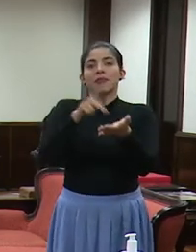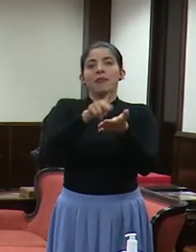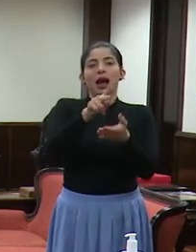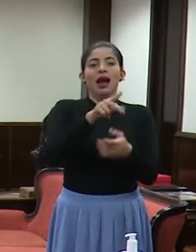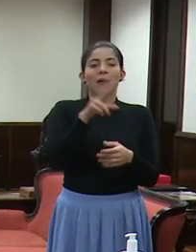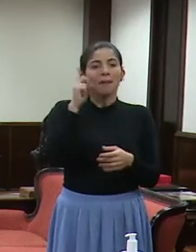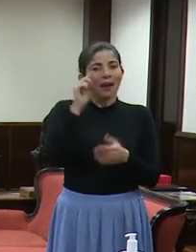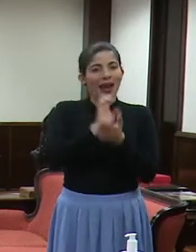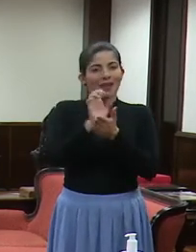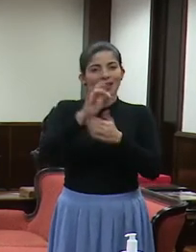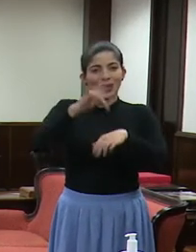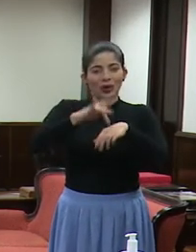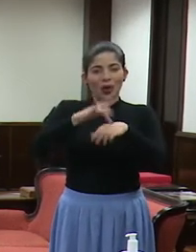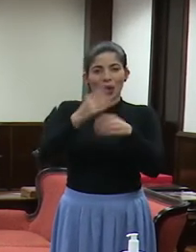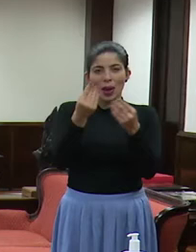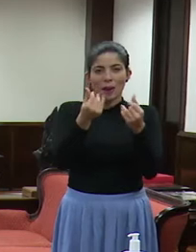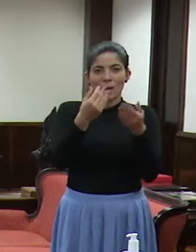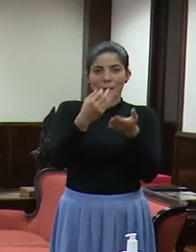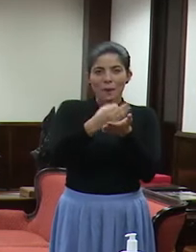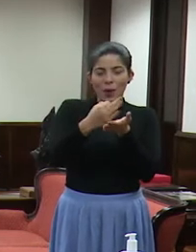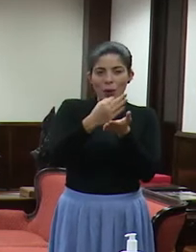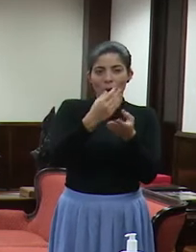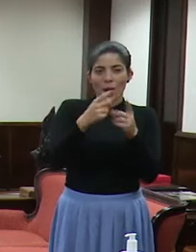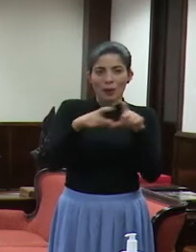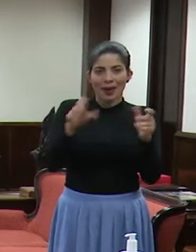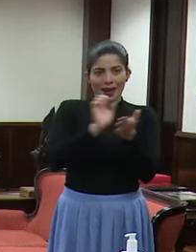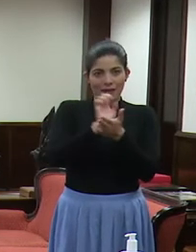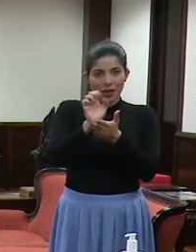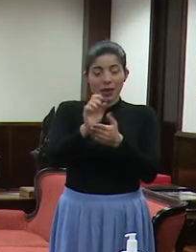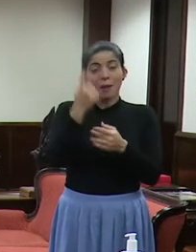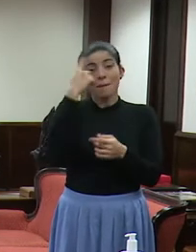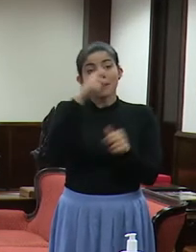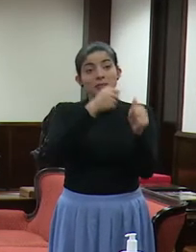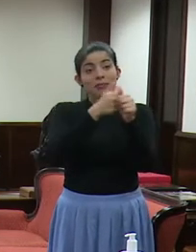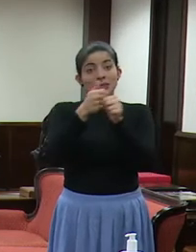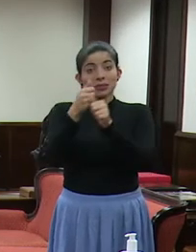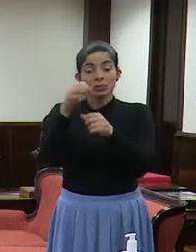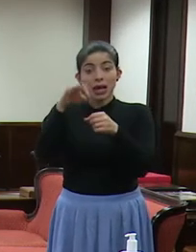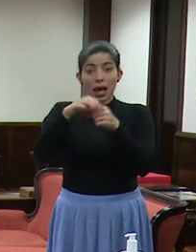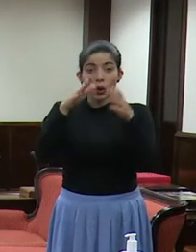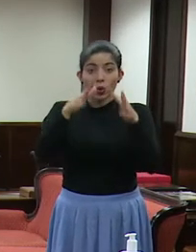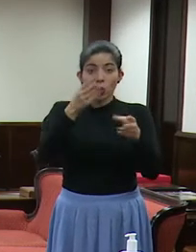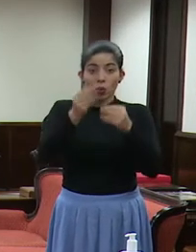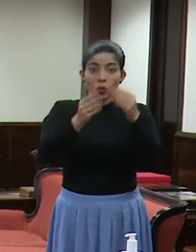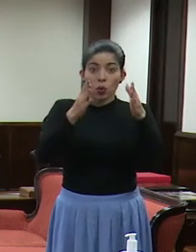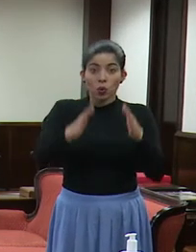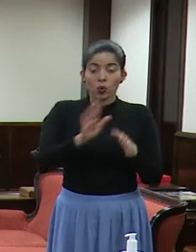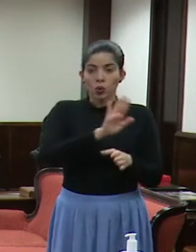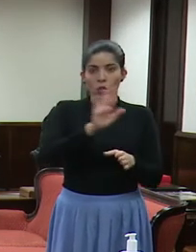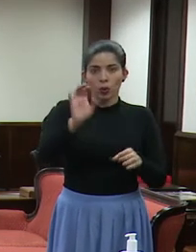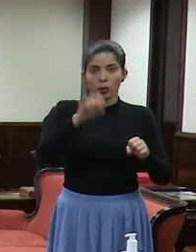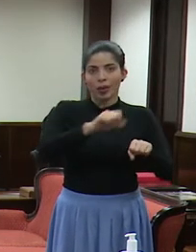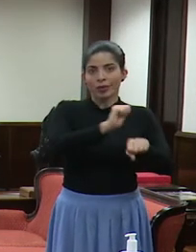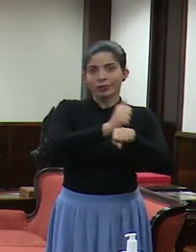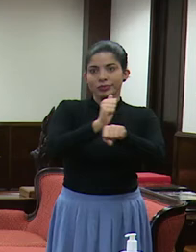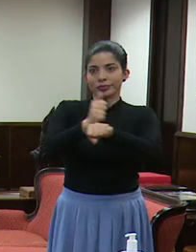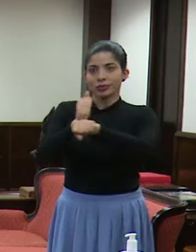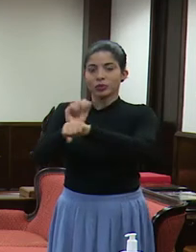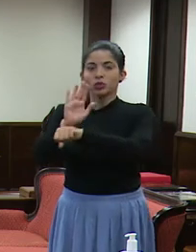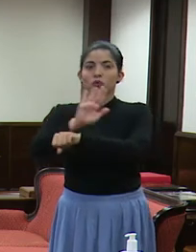así, no haya intercambio de monedas y todo eso. Pero también que los agricultores y productores también tengan sus equipos,